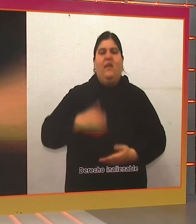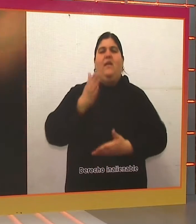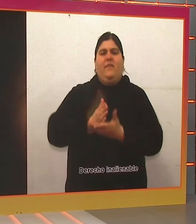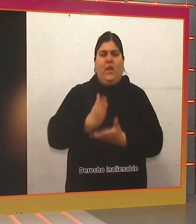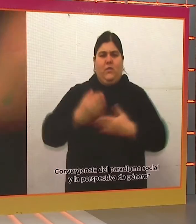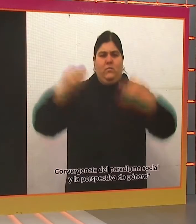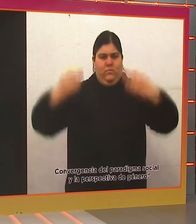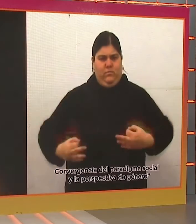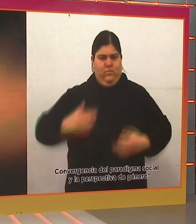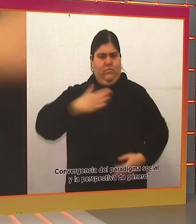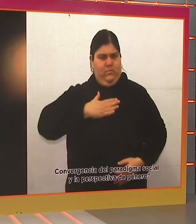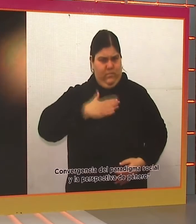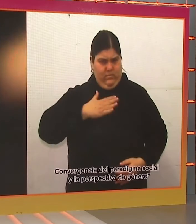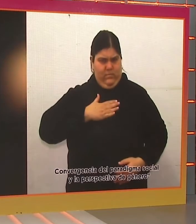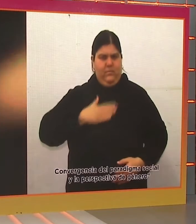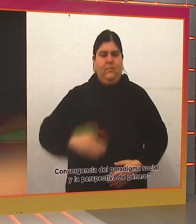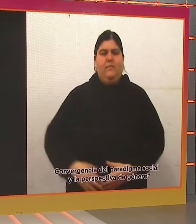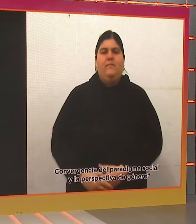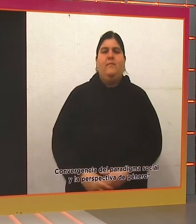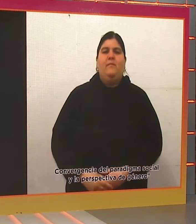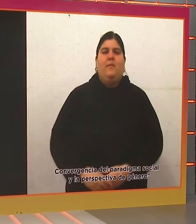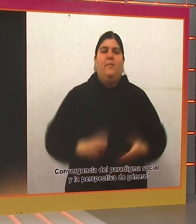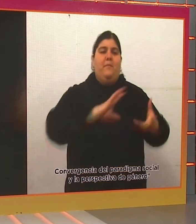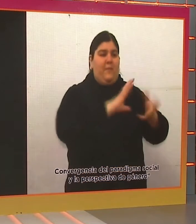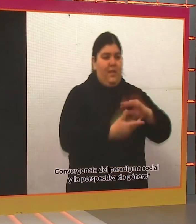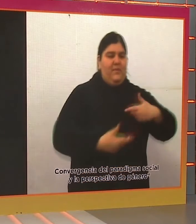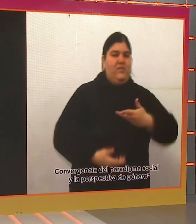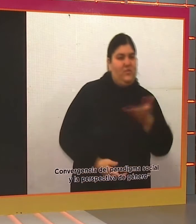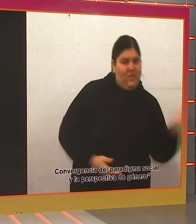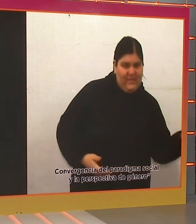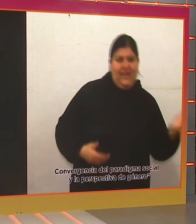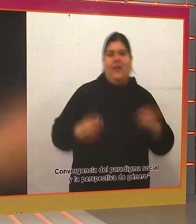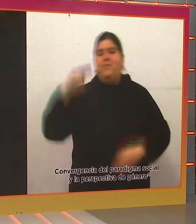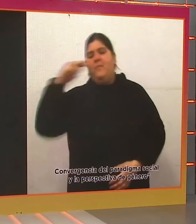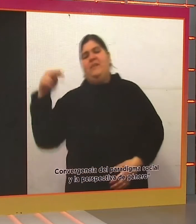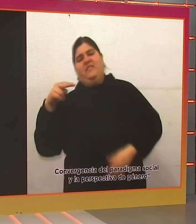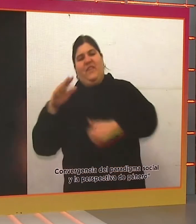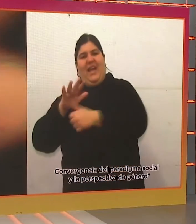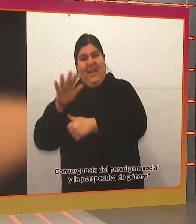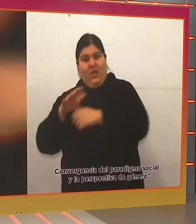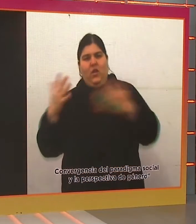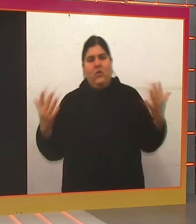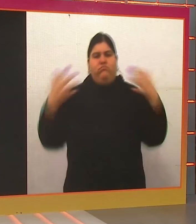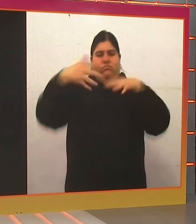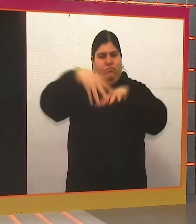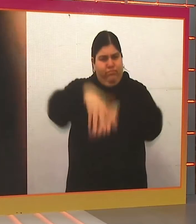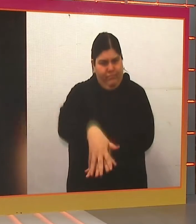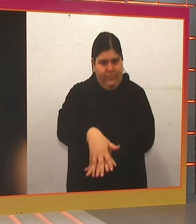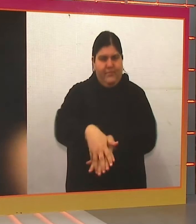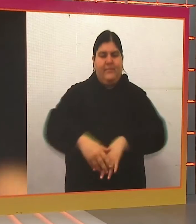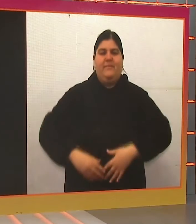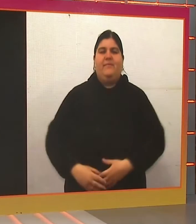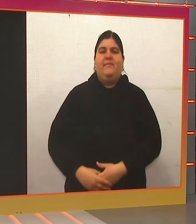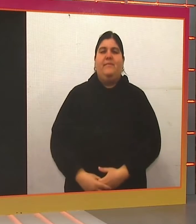sociales. Es poder pensar los formatos, como son para que los puedan leer un lector de pantalla, como,